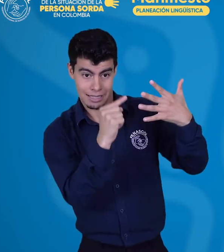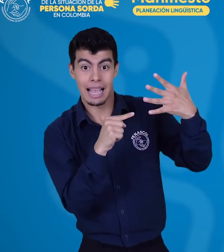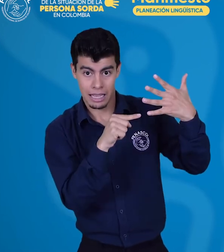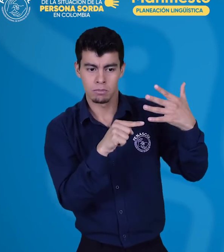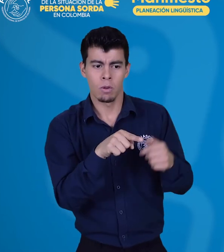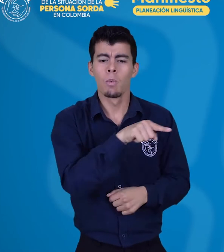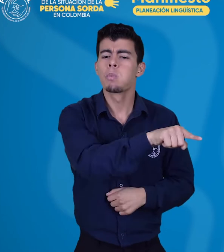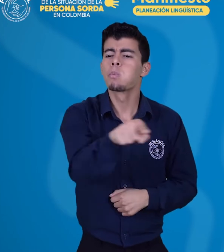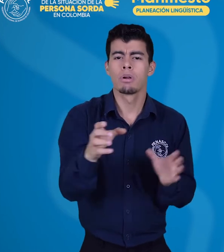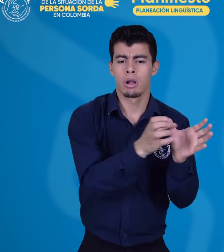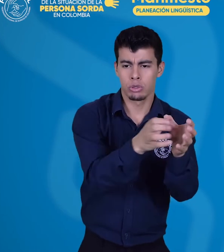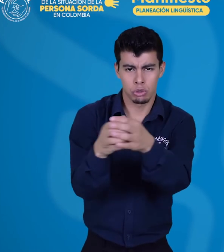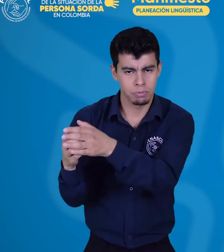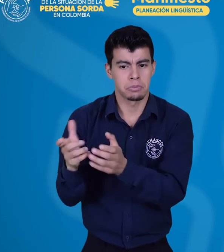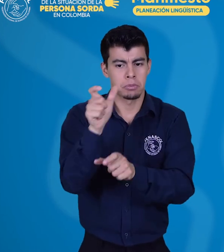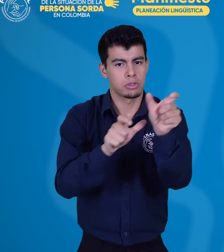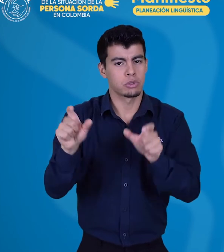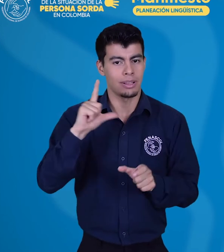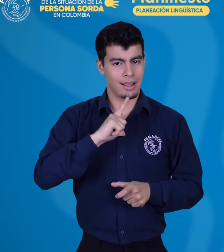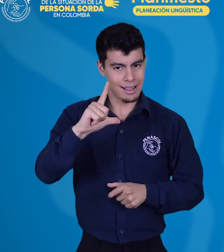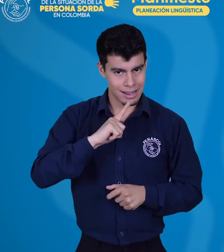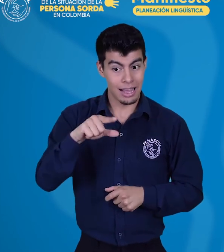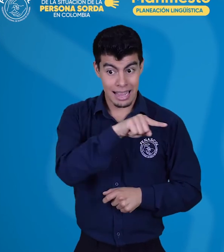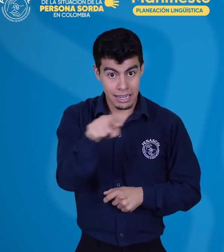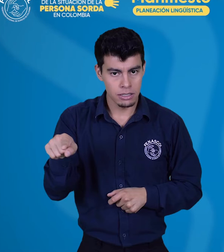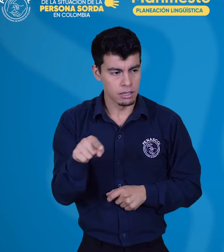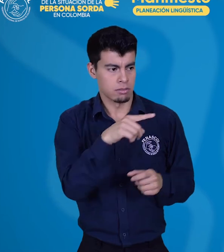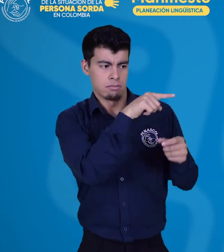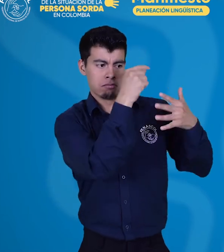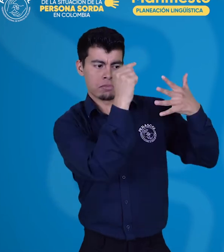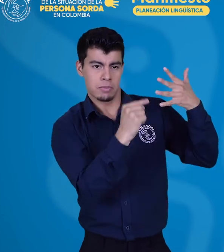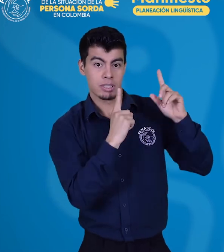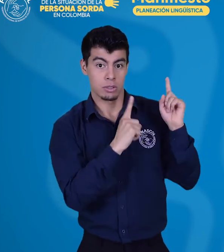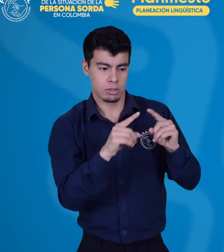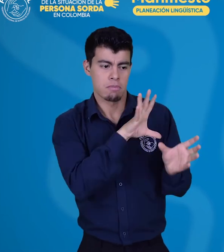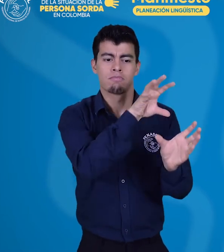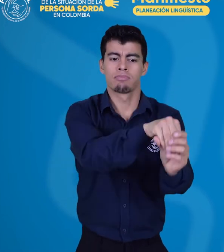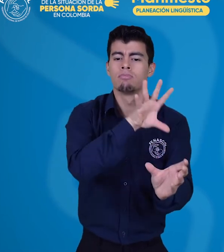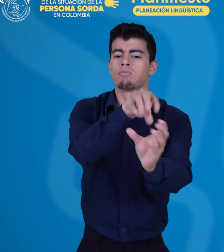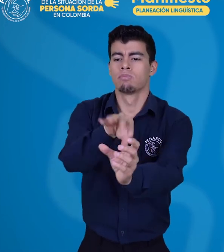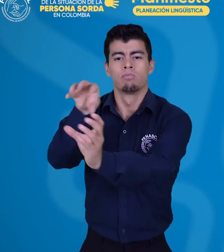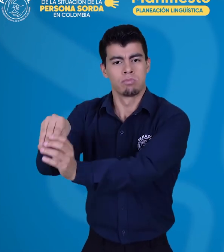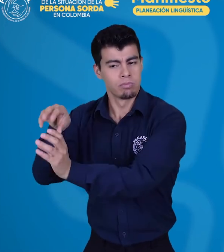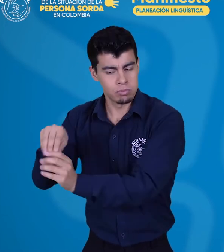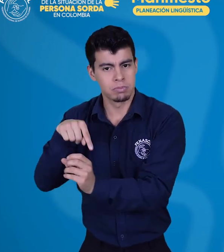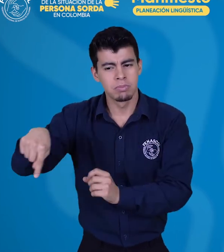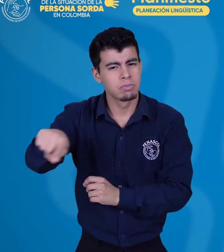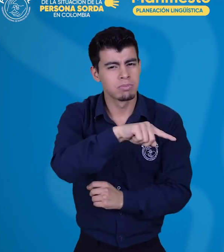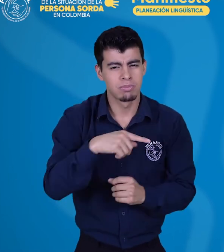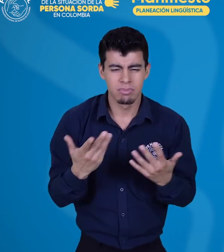sordos y sus líderes en relación con el estatus de la lengua, los derechos lingüísticos y la lengua como elemento